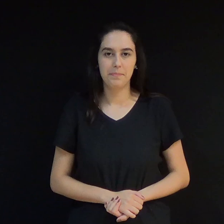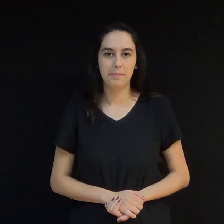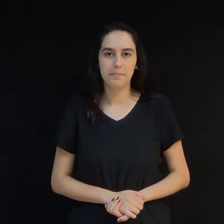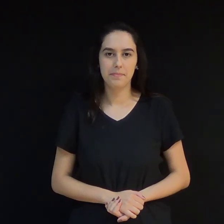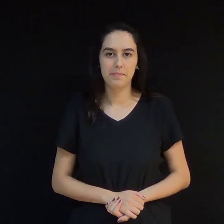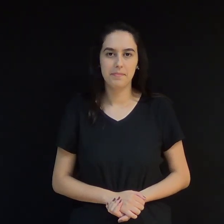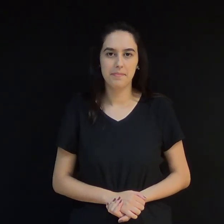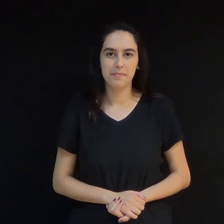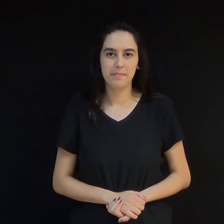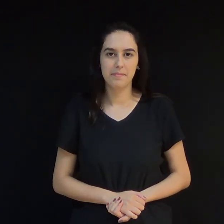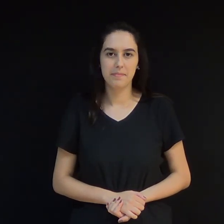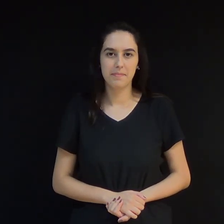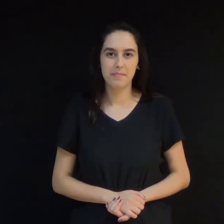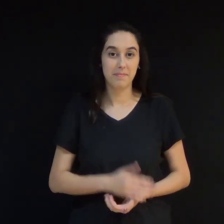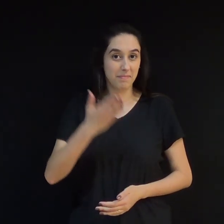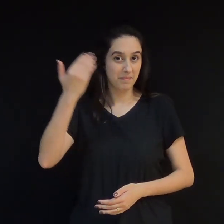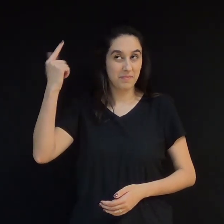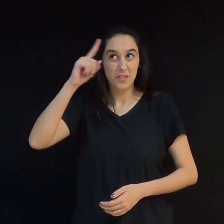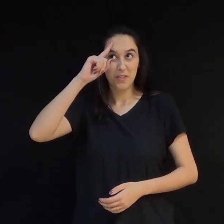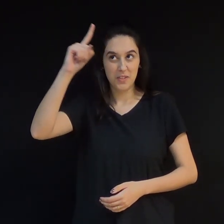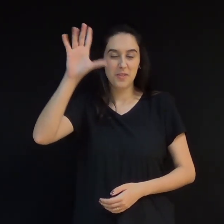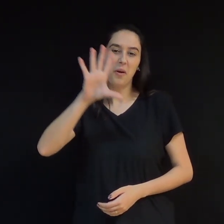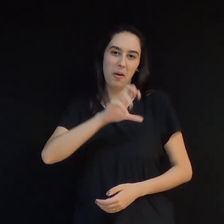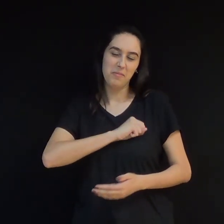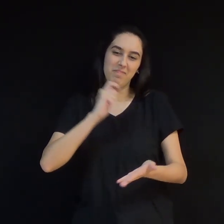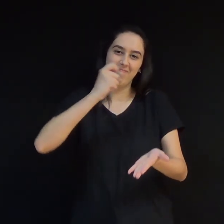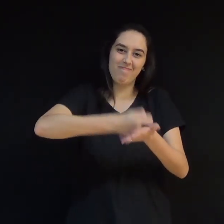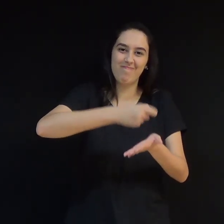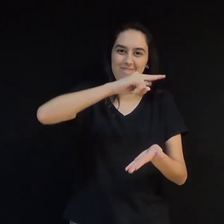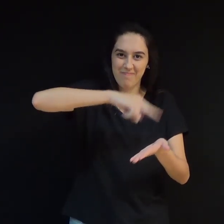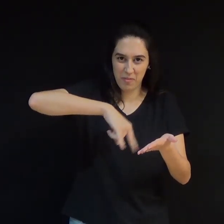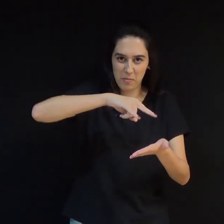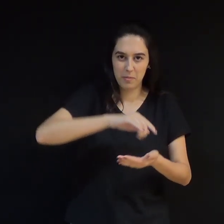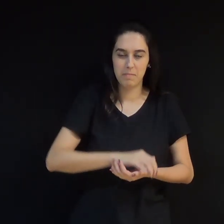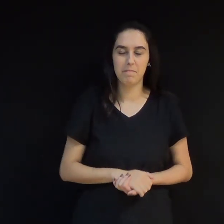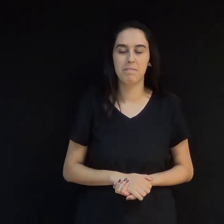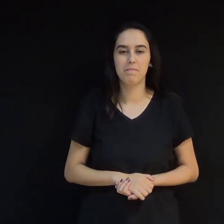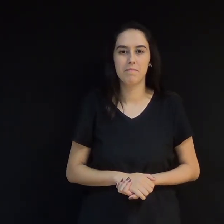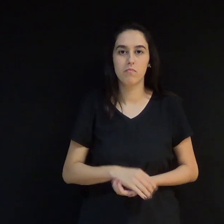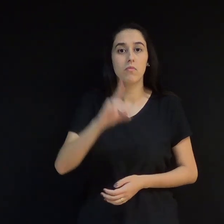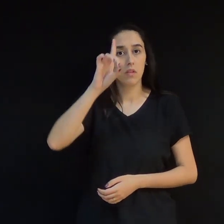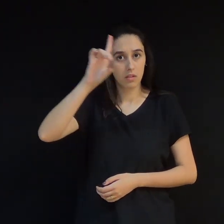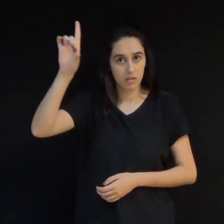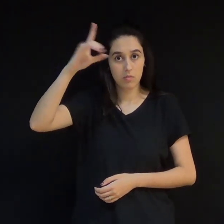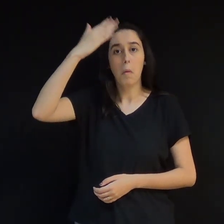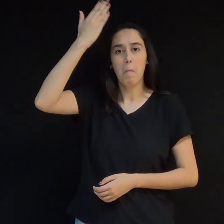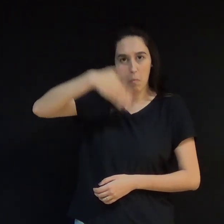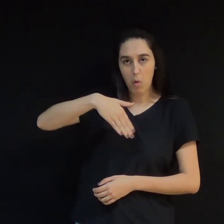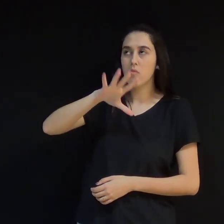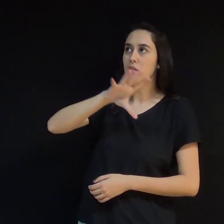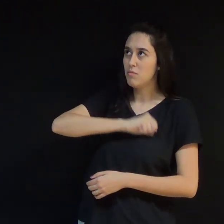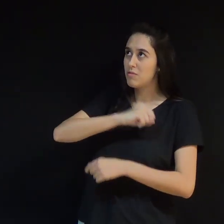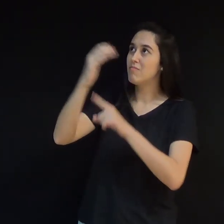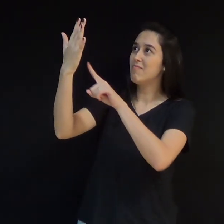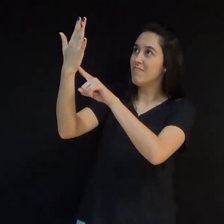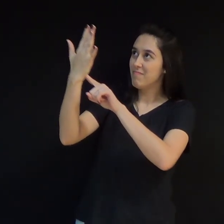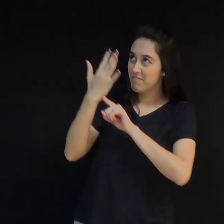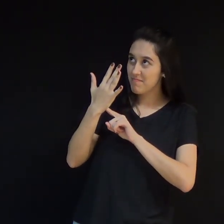O dia que o amor pagou a conta. Nisso Deus prova seu amor para conosco. Cristo Jesus morreu